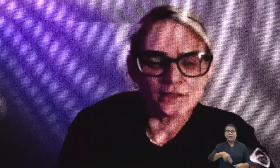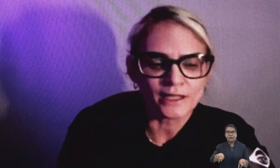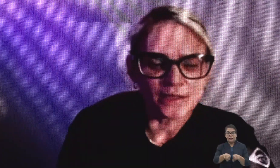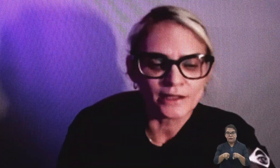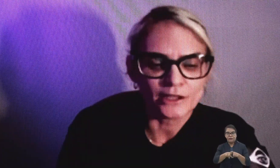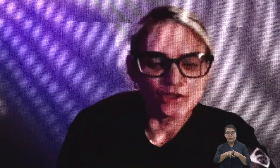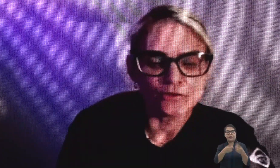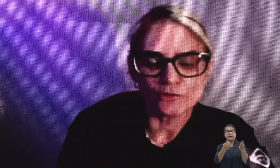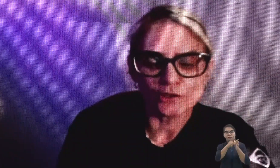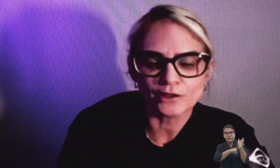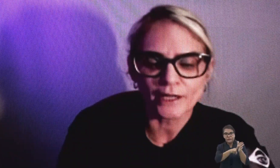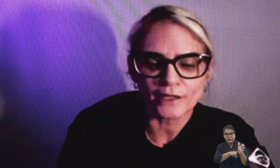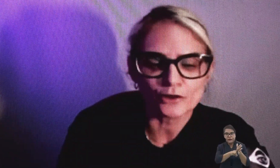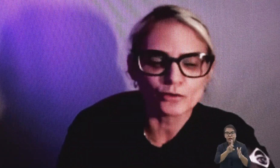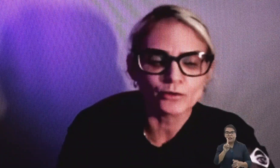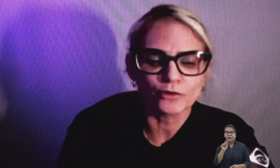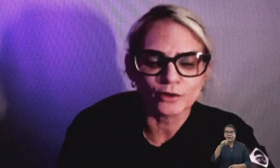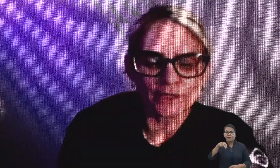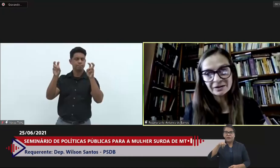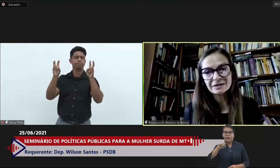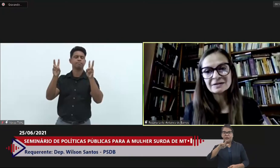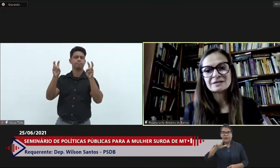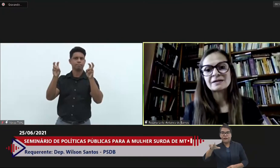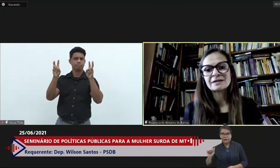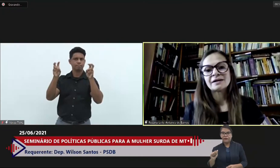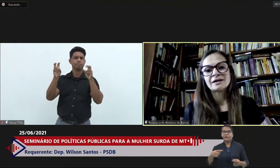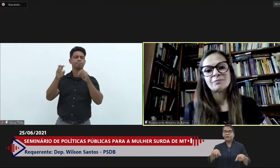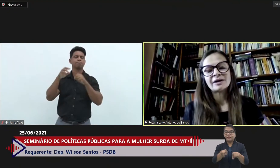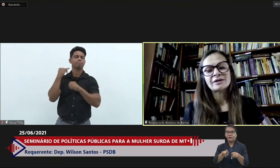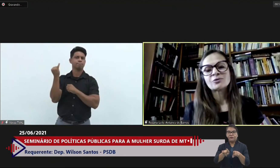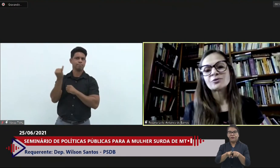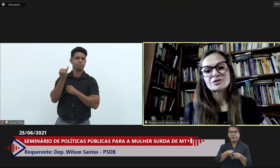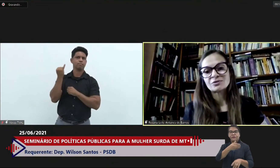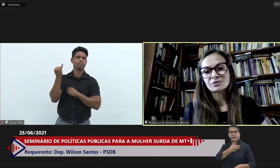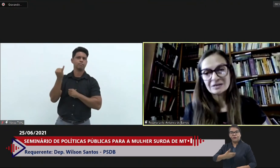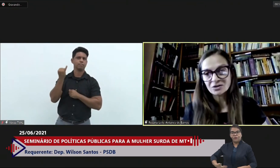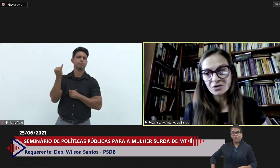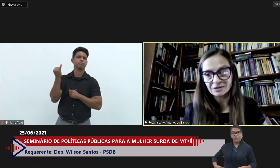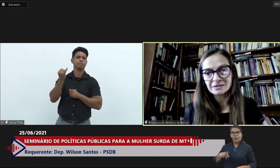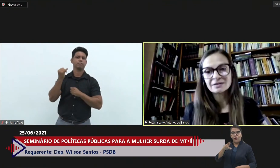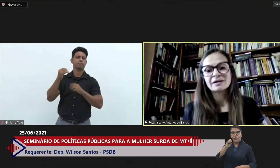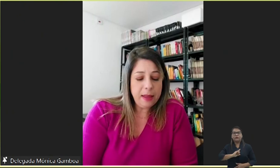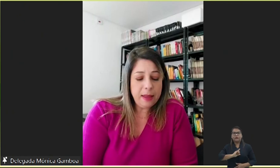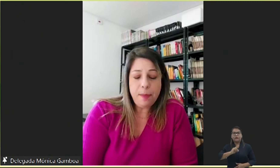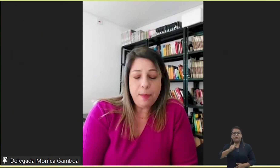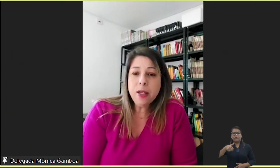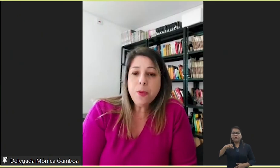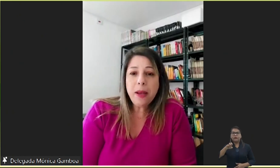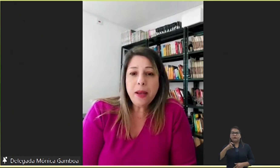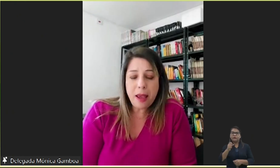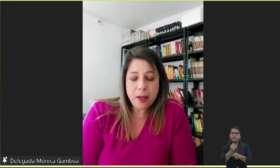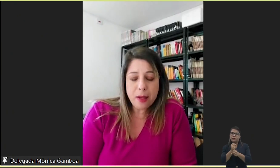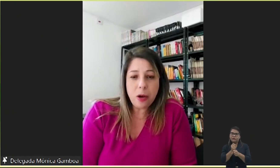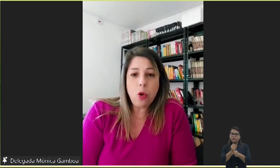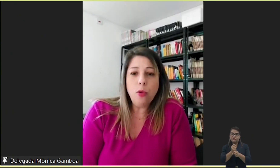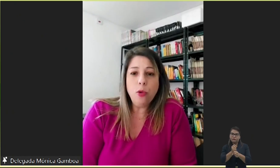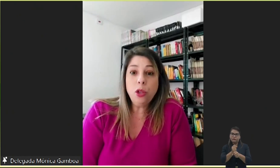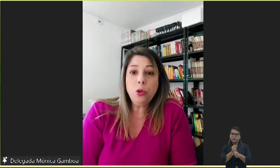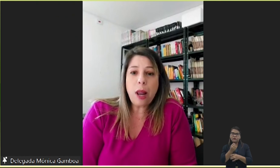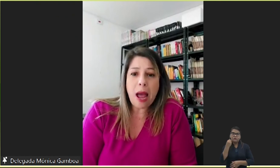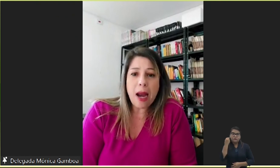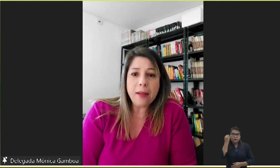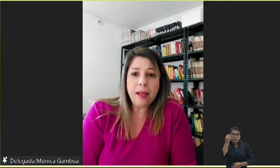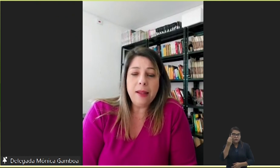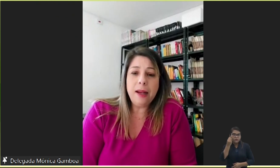Judiciária Civil Daniela Losei e da defensora pública Rosana Leite. Na minha experiência como